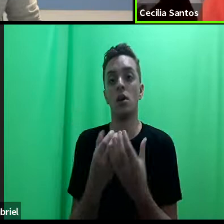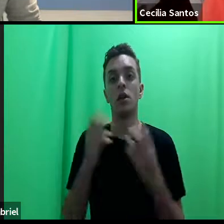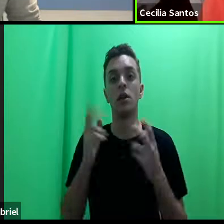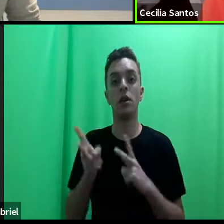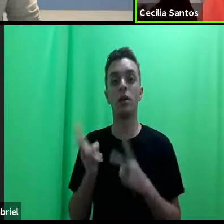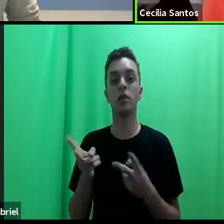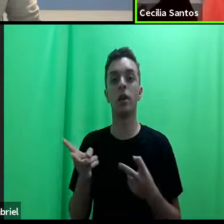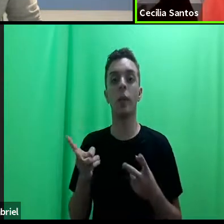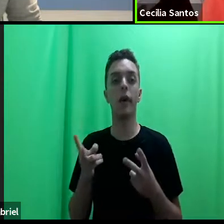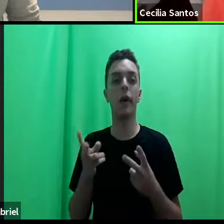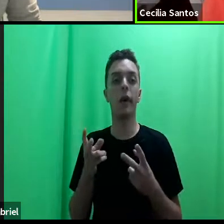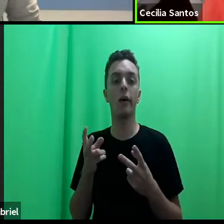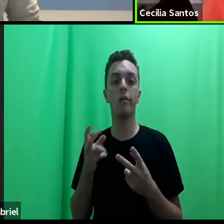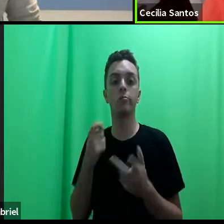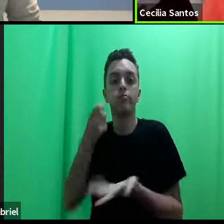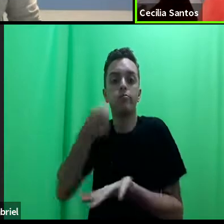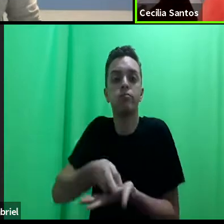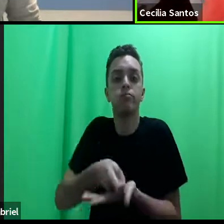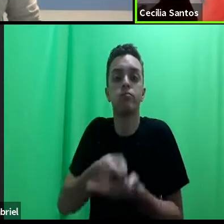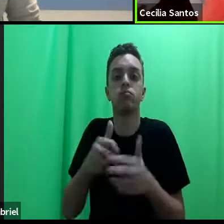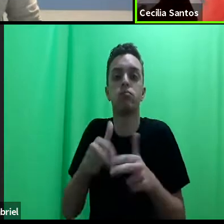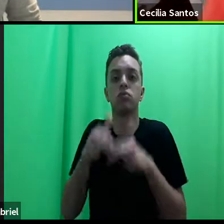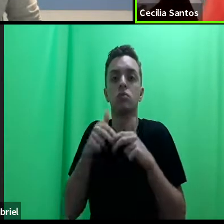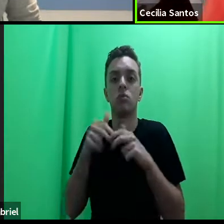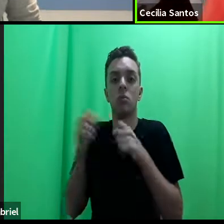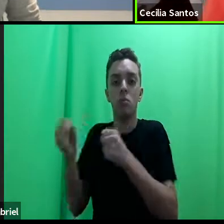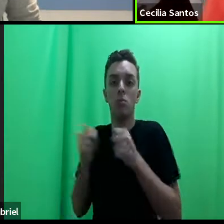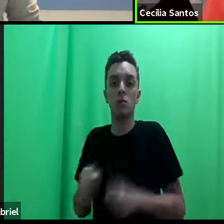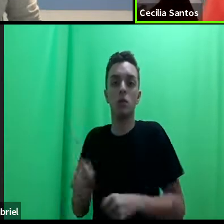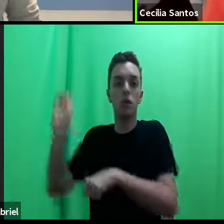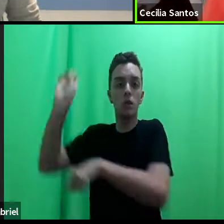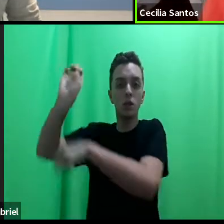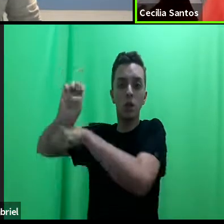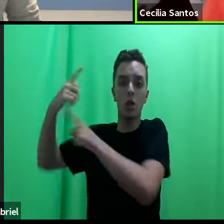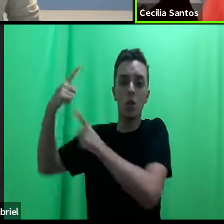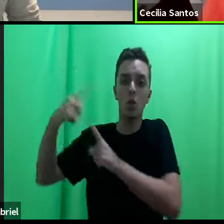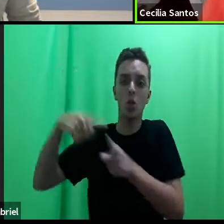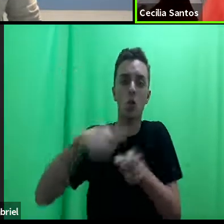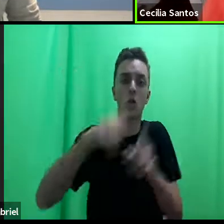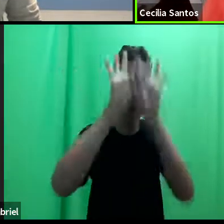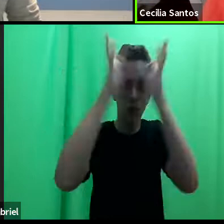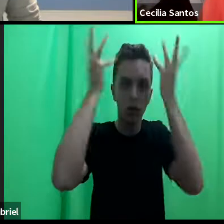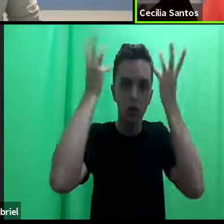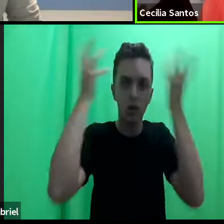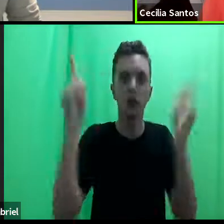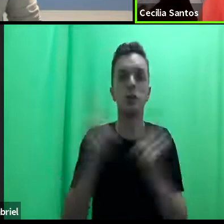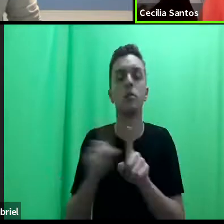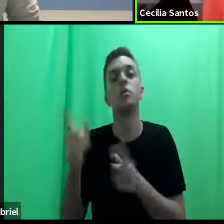ameaçada por um poder externo, ou seja, poder do Estado, o poder econômico,